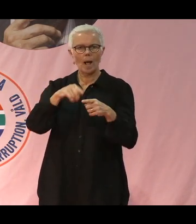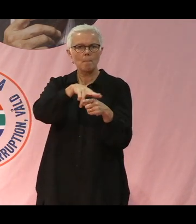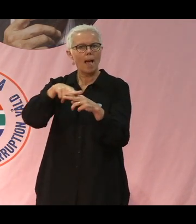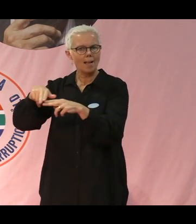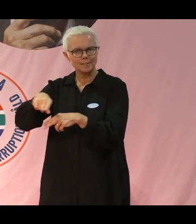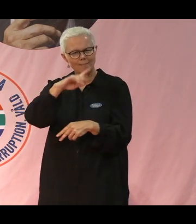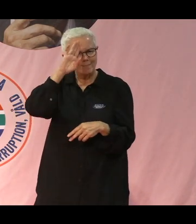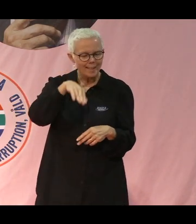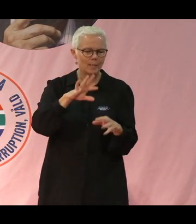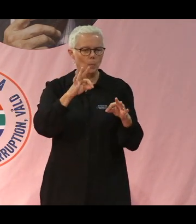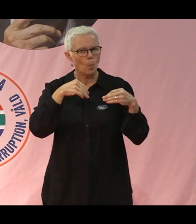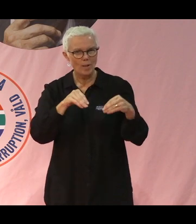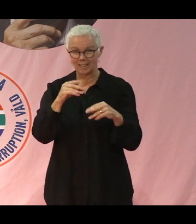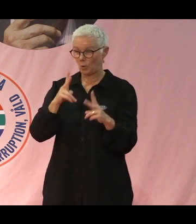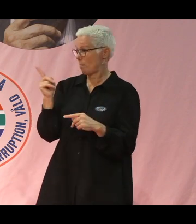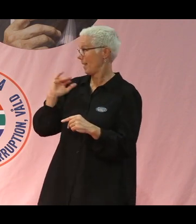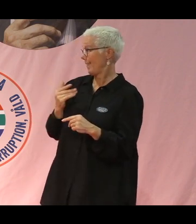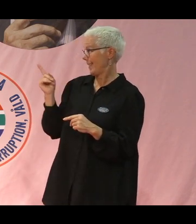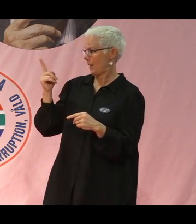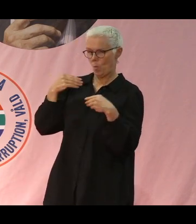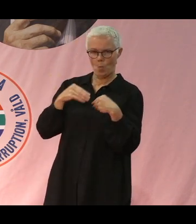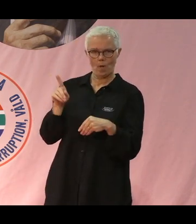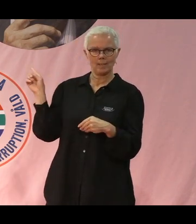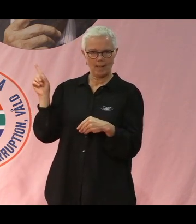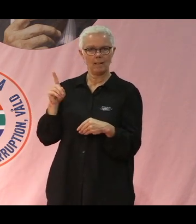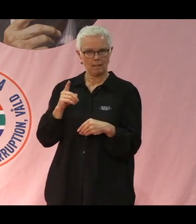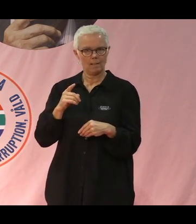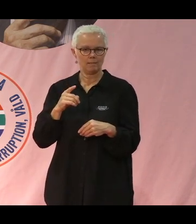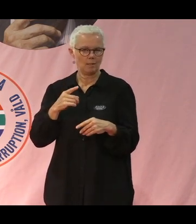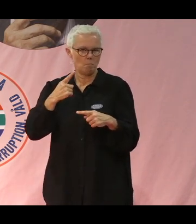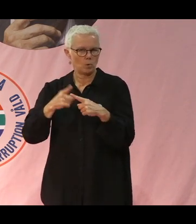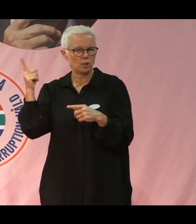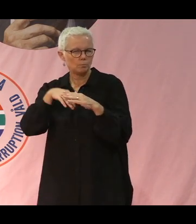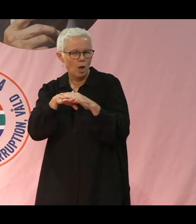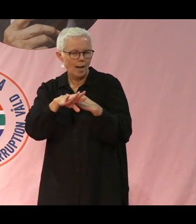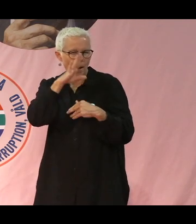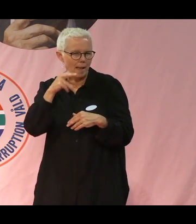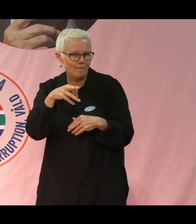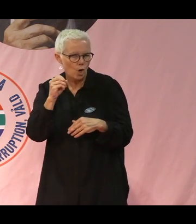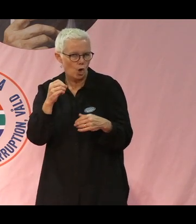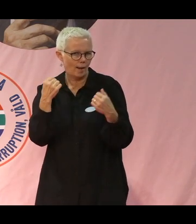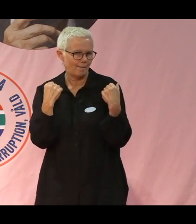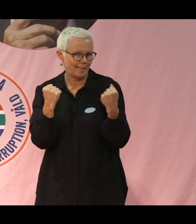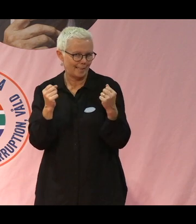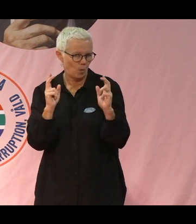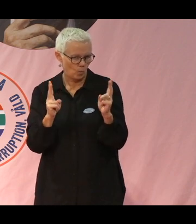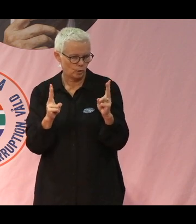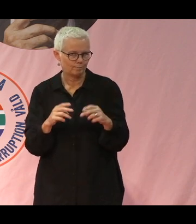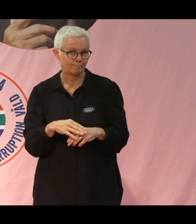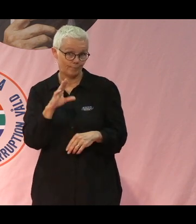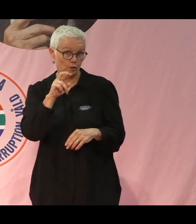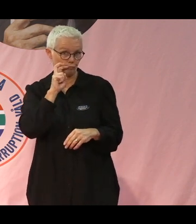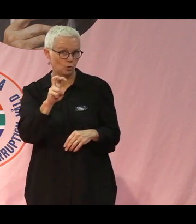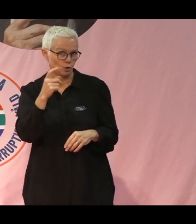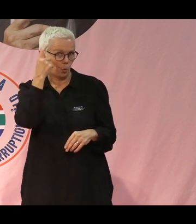så som Celestin håller på med här, och att bevara gamla frön till exempel. Det låter ju väldigt klokt